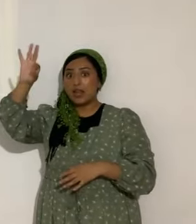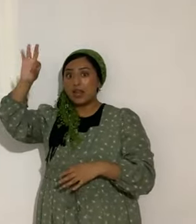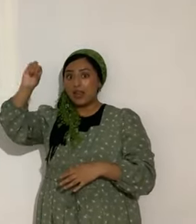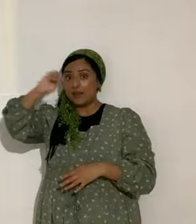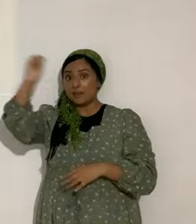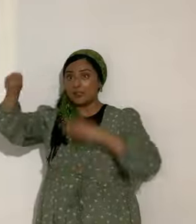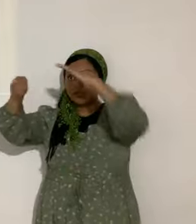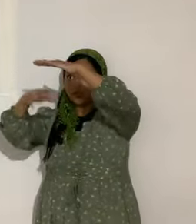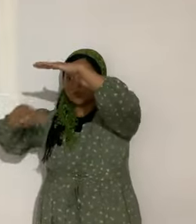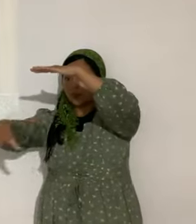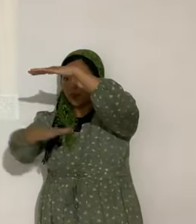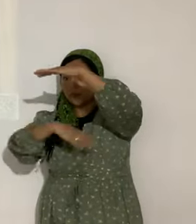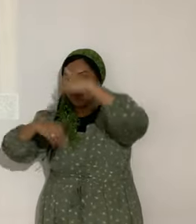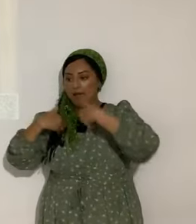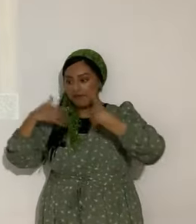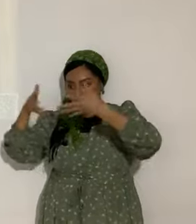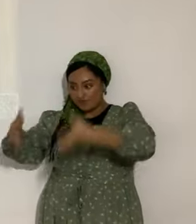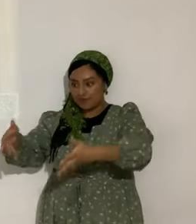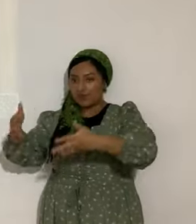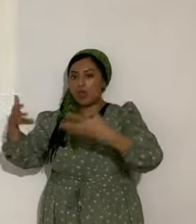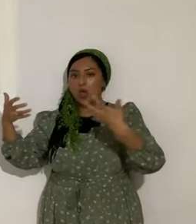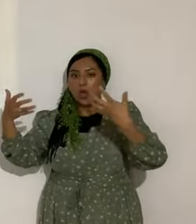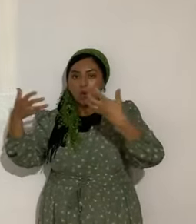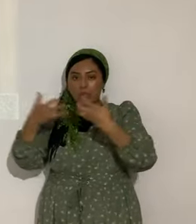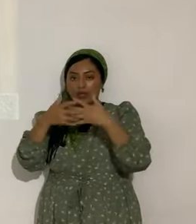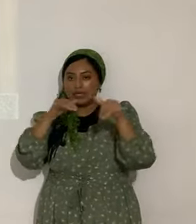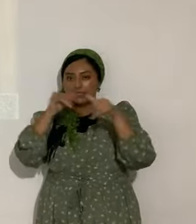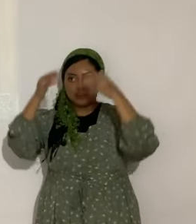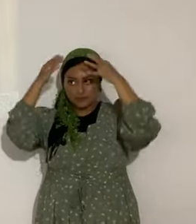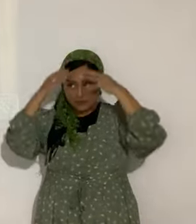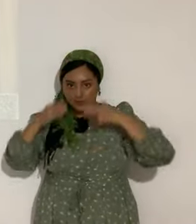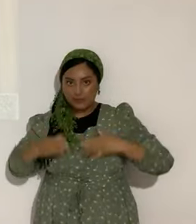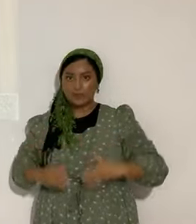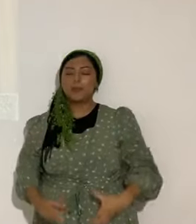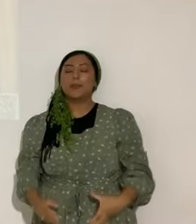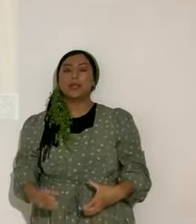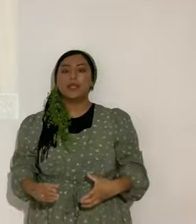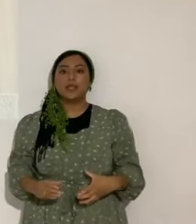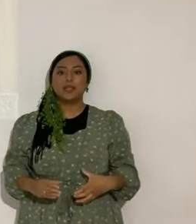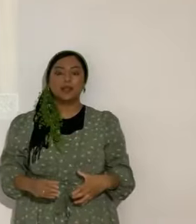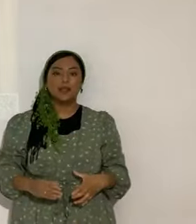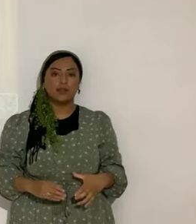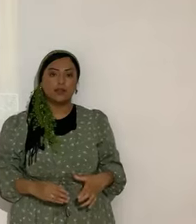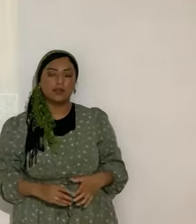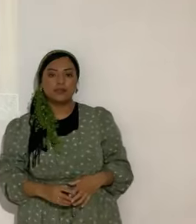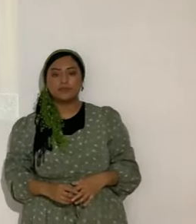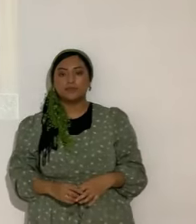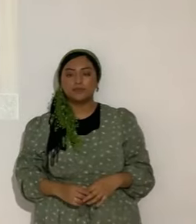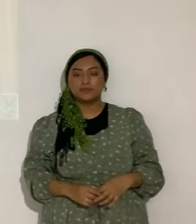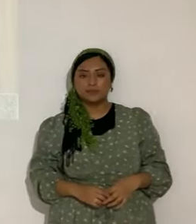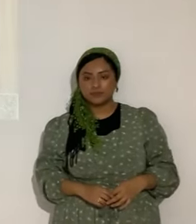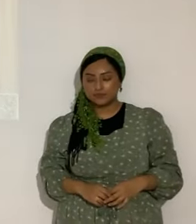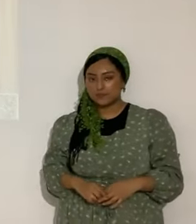Pero ahí está. Es parte del mismo ser. Es parte del mismo trozo de hielo. ¿Sí? ¿De acuerdo?